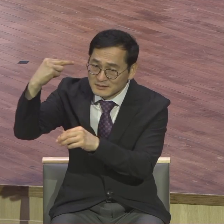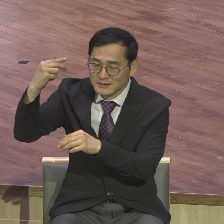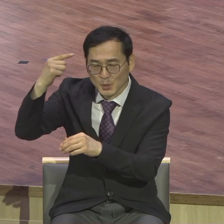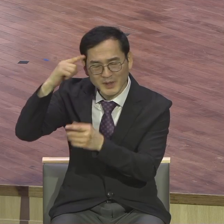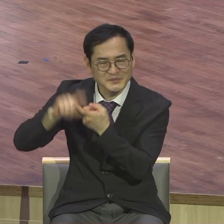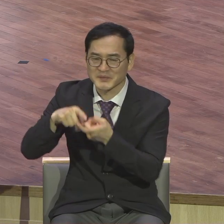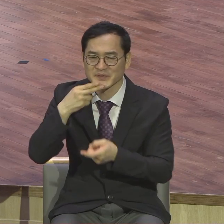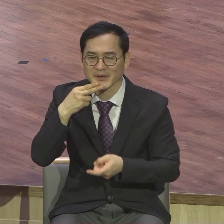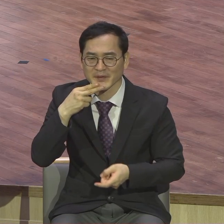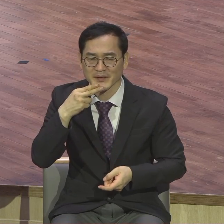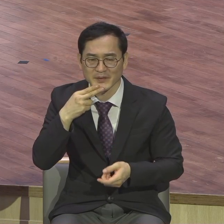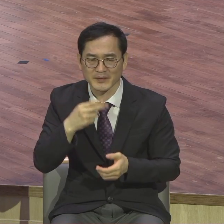고란대와 아니고